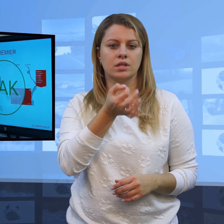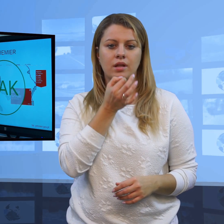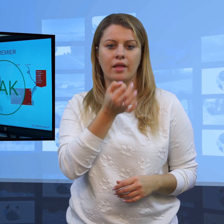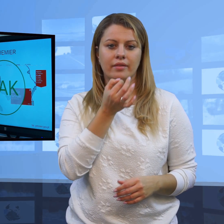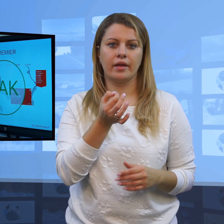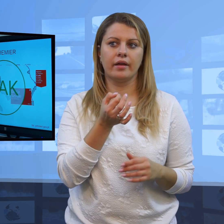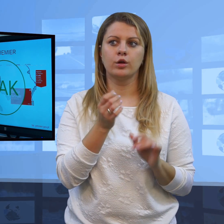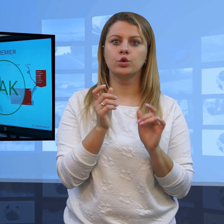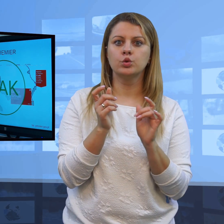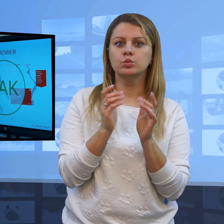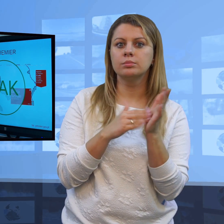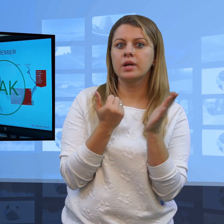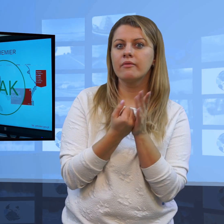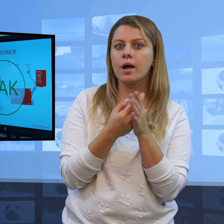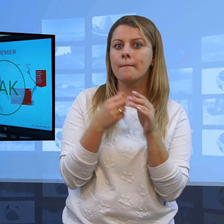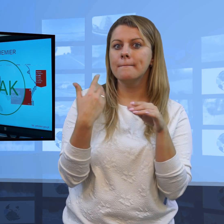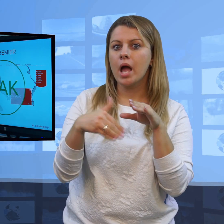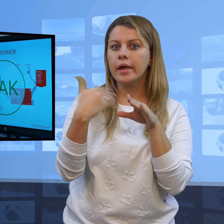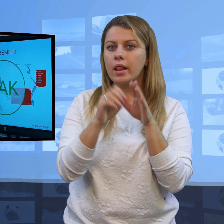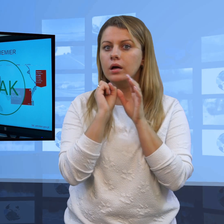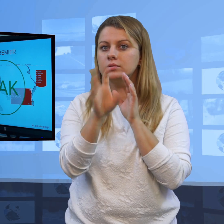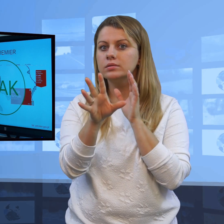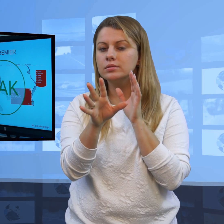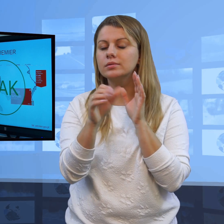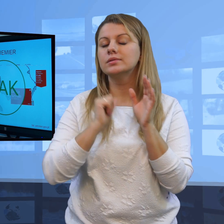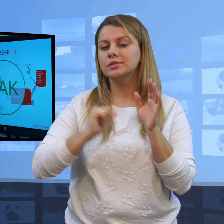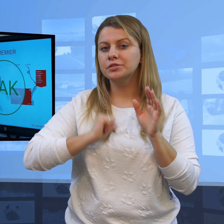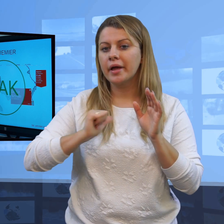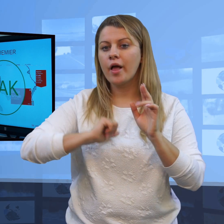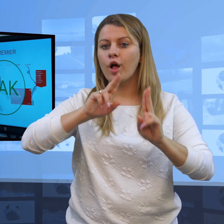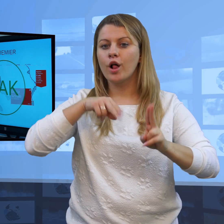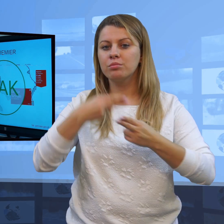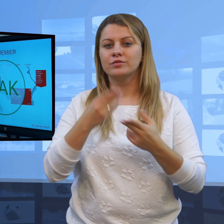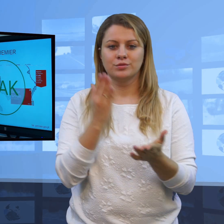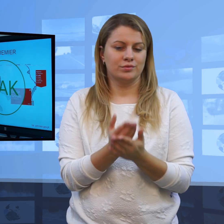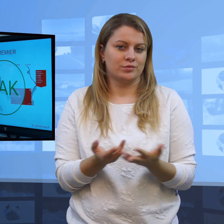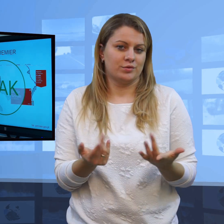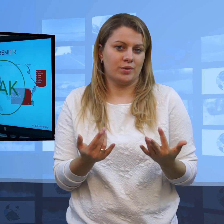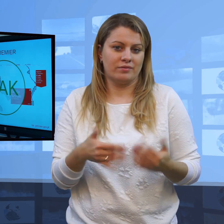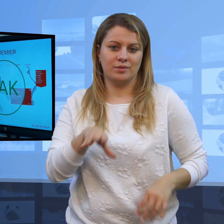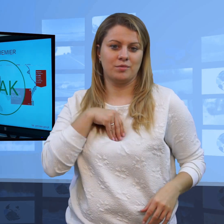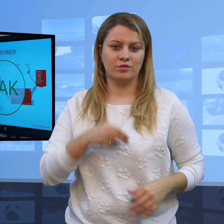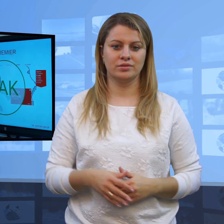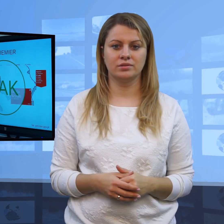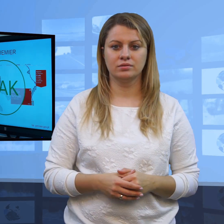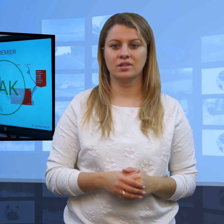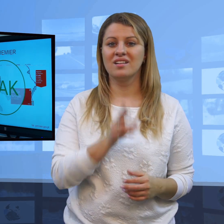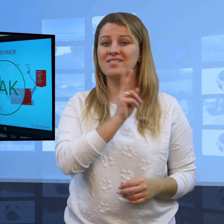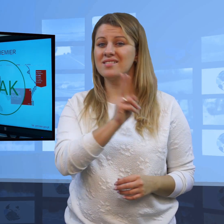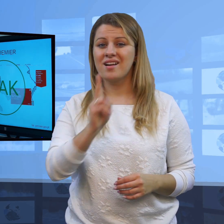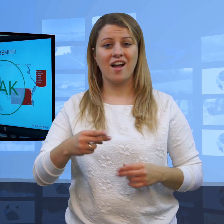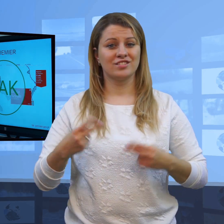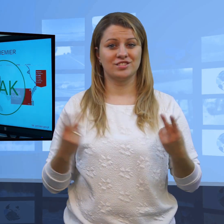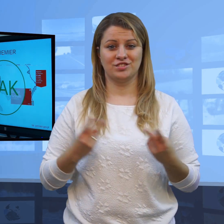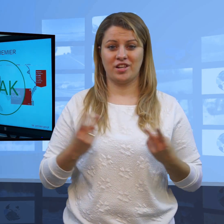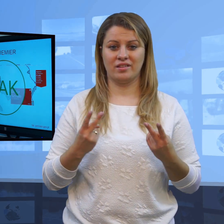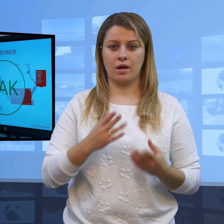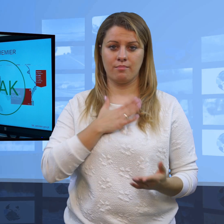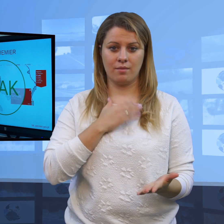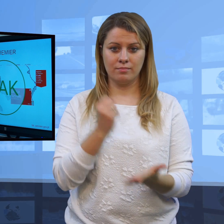ale zadać pytanie, na przykład wysyłając maila, może każdy z nas, mogą Państwo, mogę ja, każdy